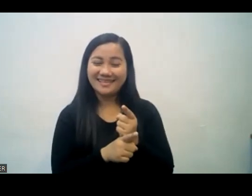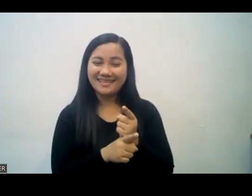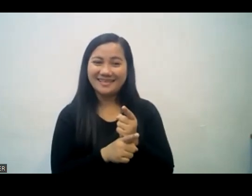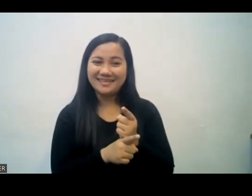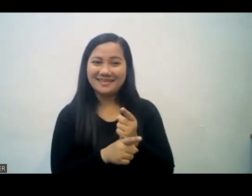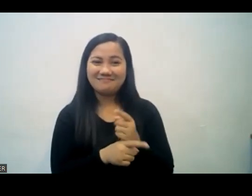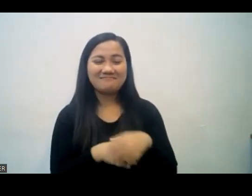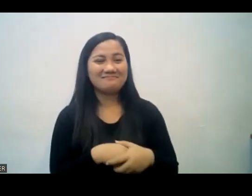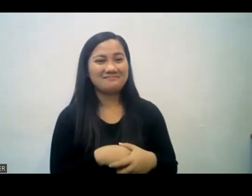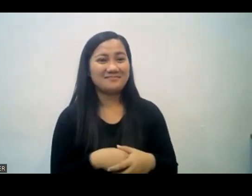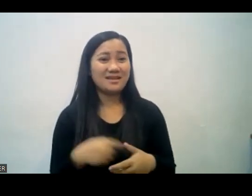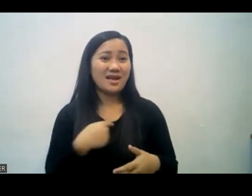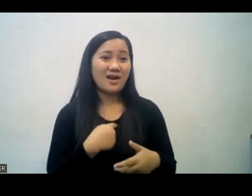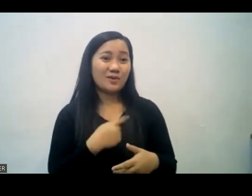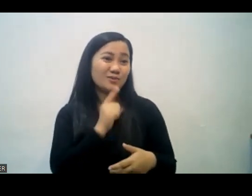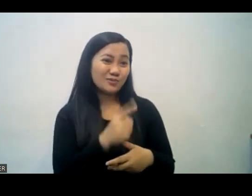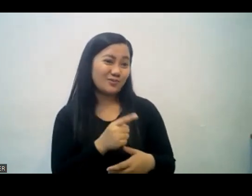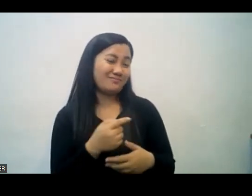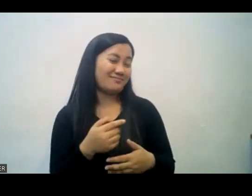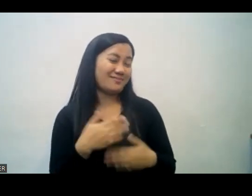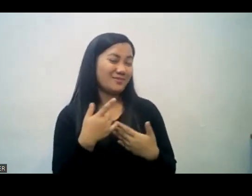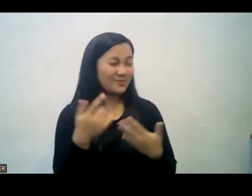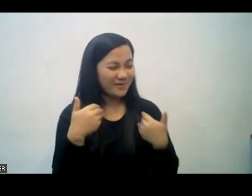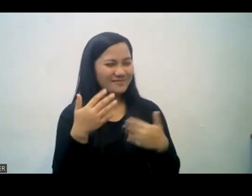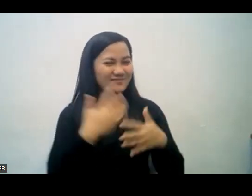that's why i can also have a fellowship with you even